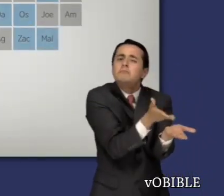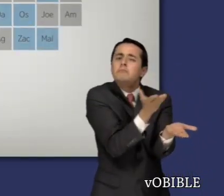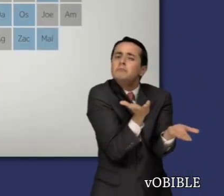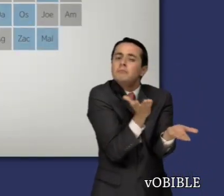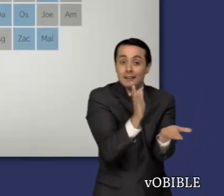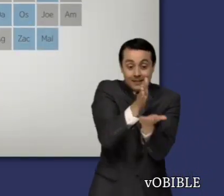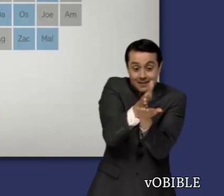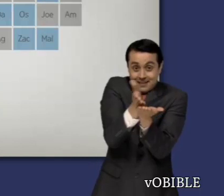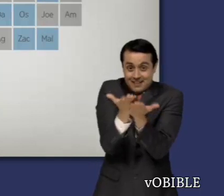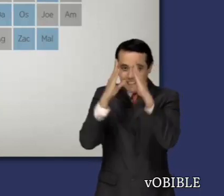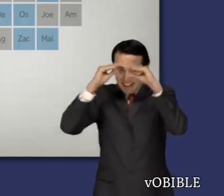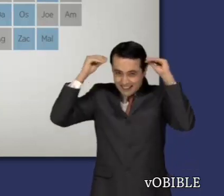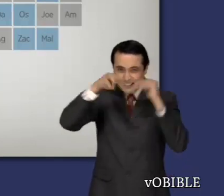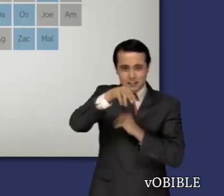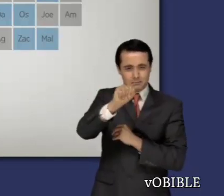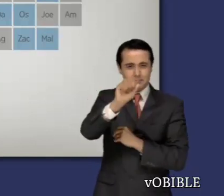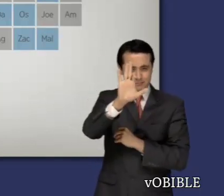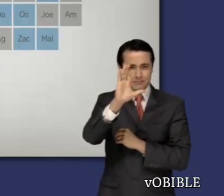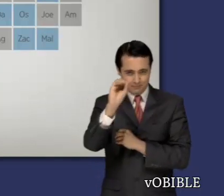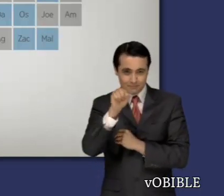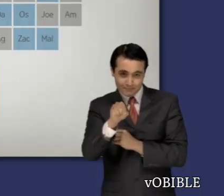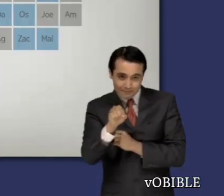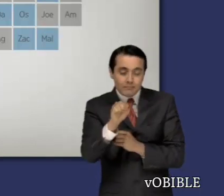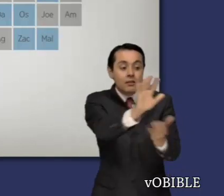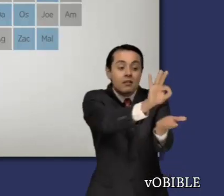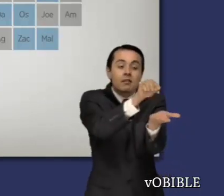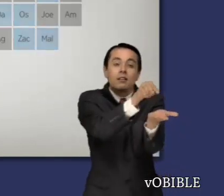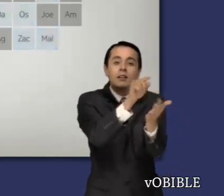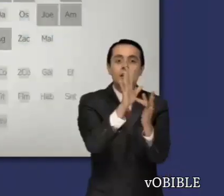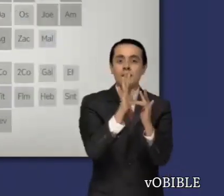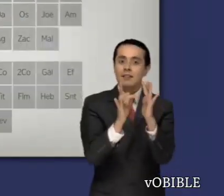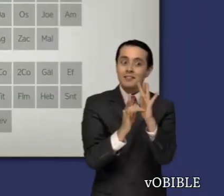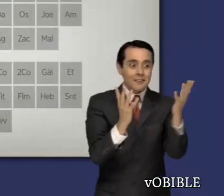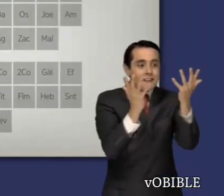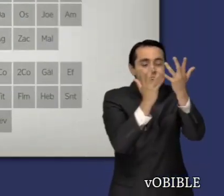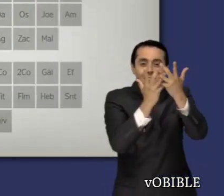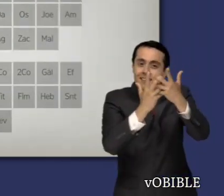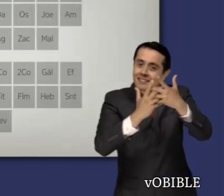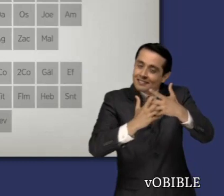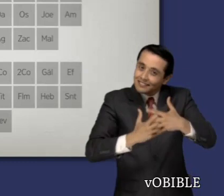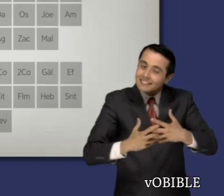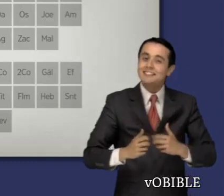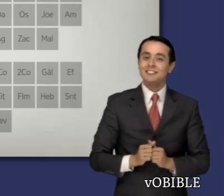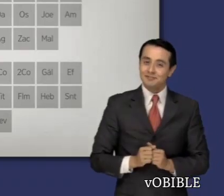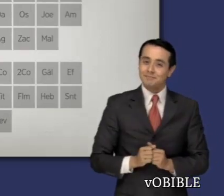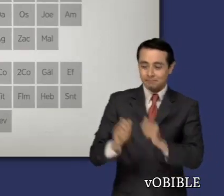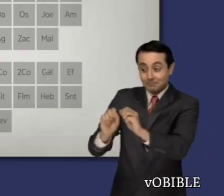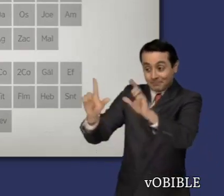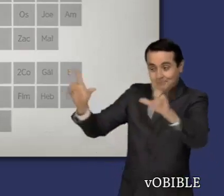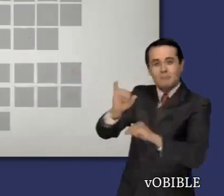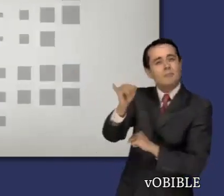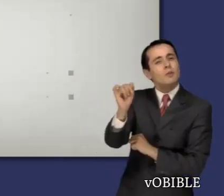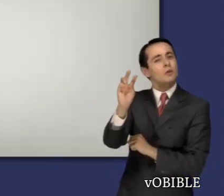hebreas y numerosas referencias a ellos. Con razón, se ha descrito el relato de Mateo como un puente entre las escrituras hebreas y las